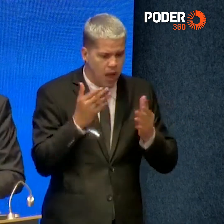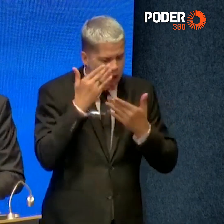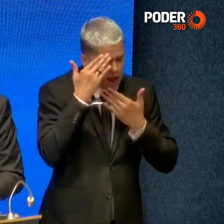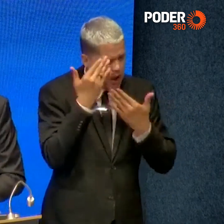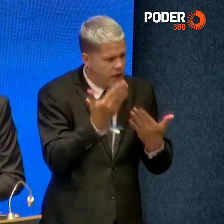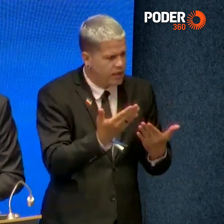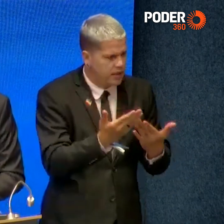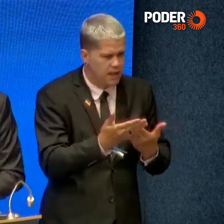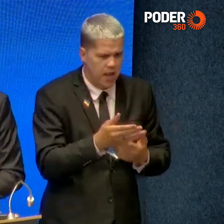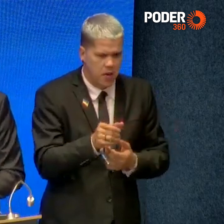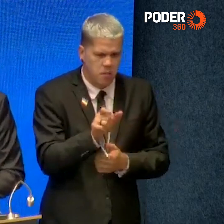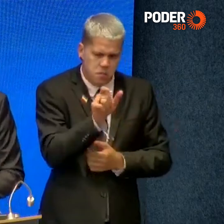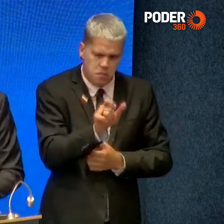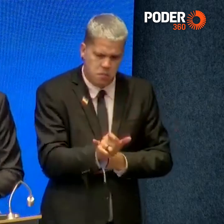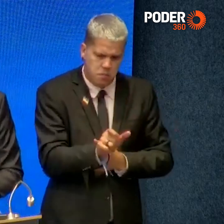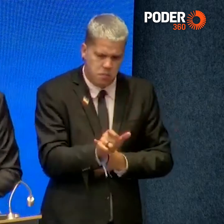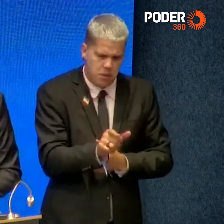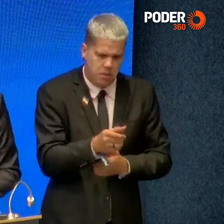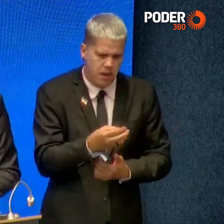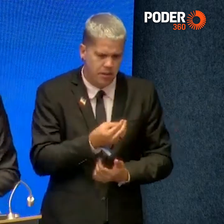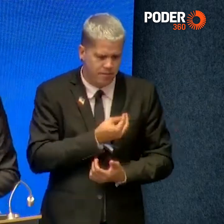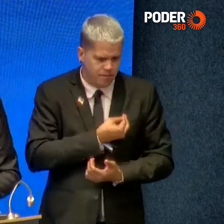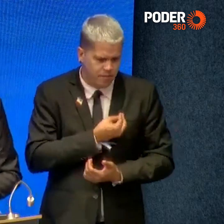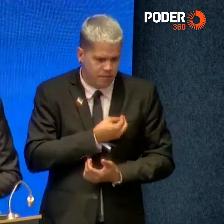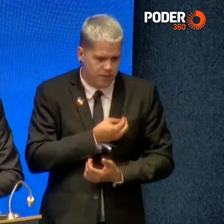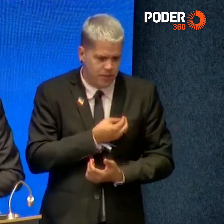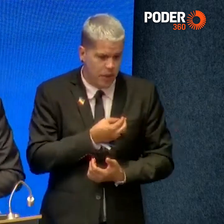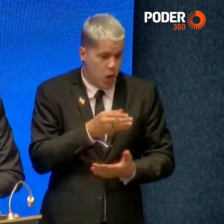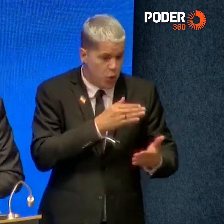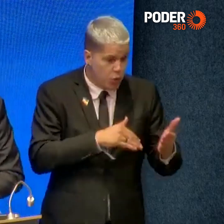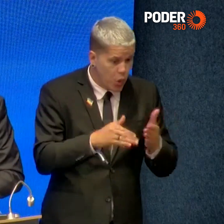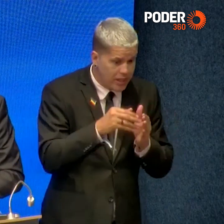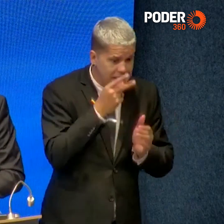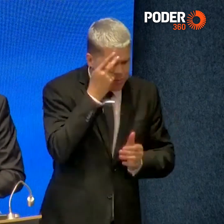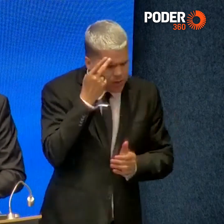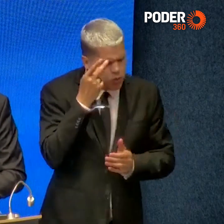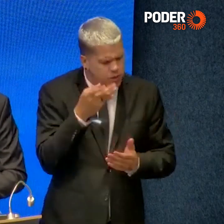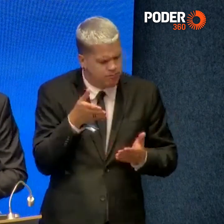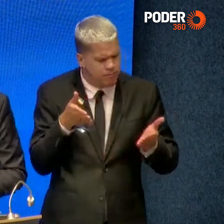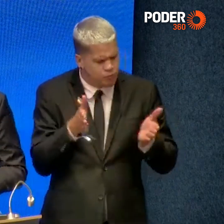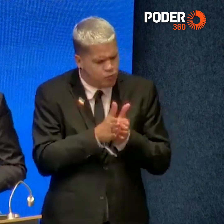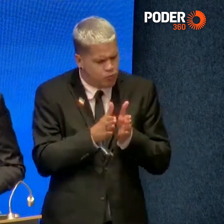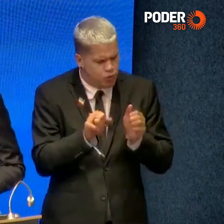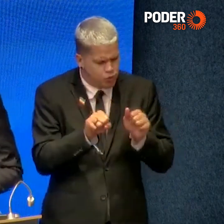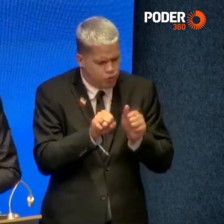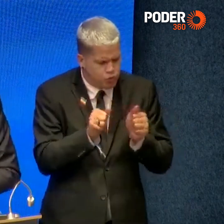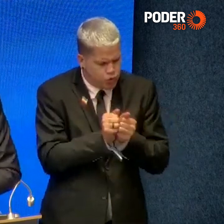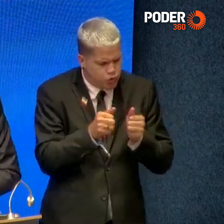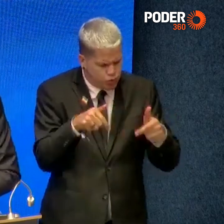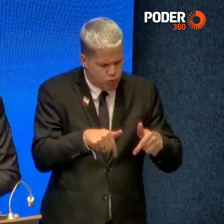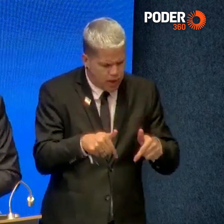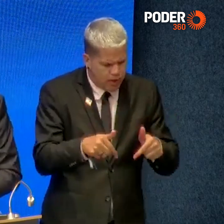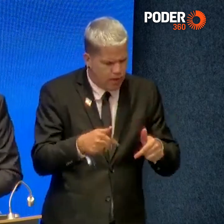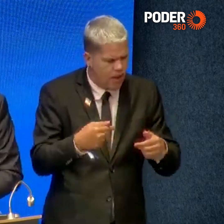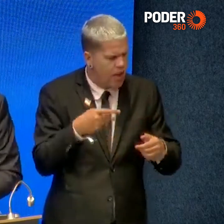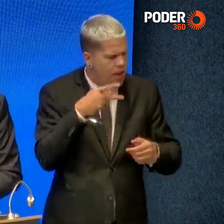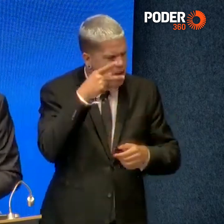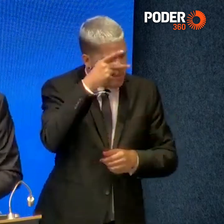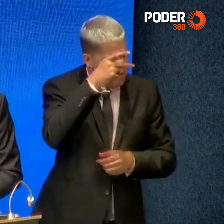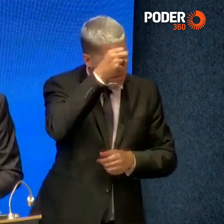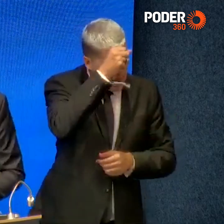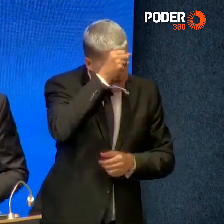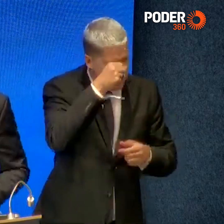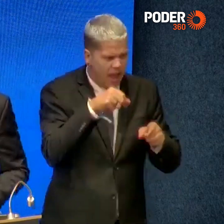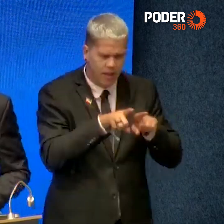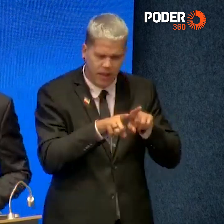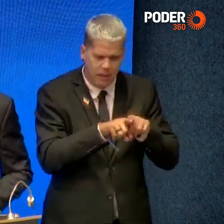primeiramente a presença de todos que vieram aqui nos prestigiar. prefeitos, lideranças do meu querido